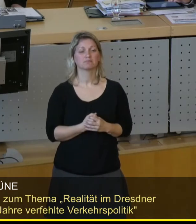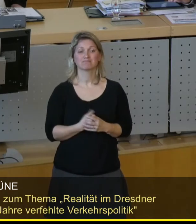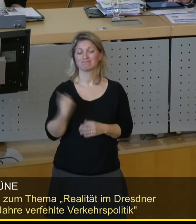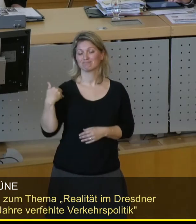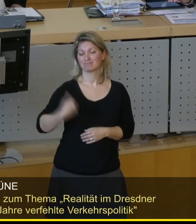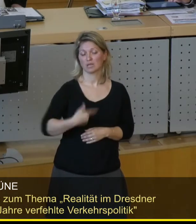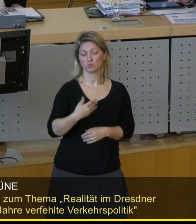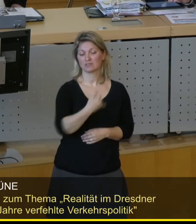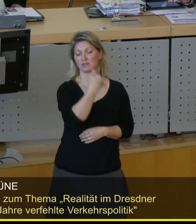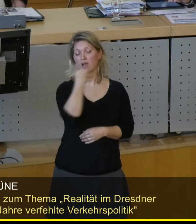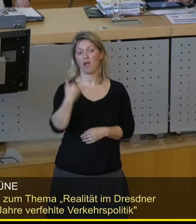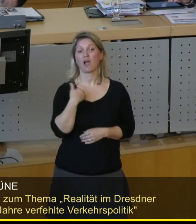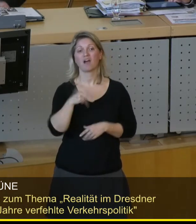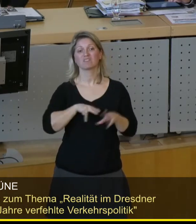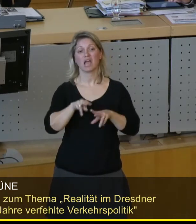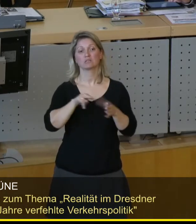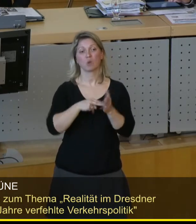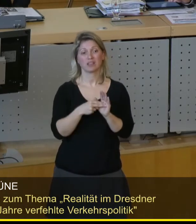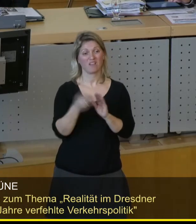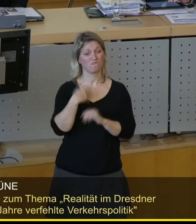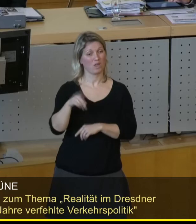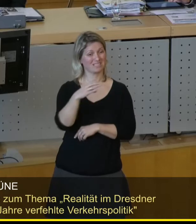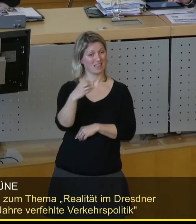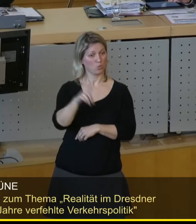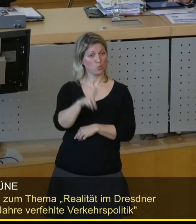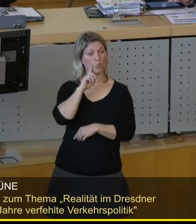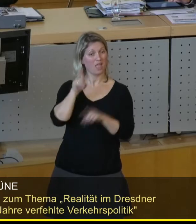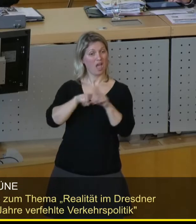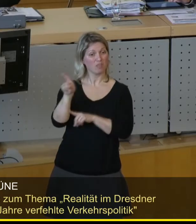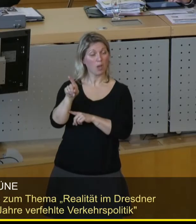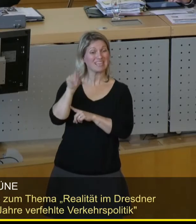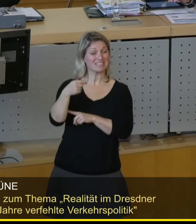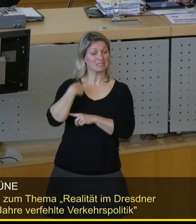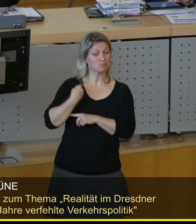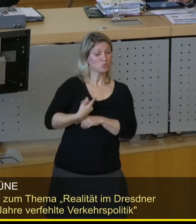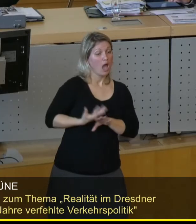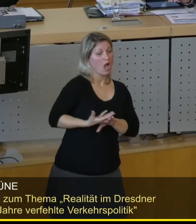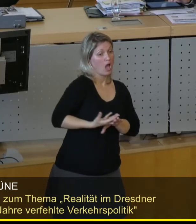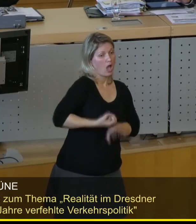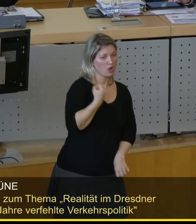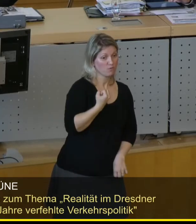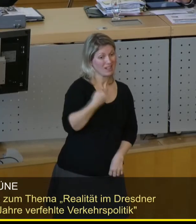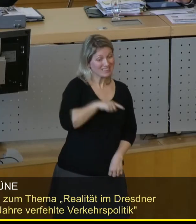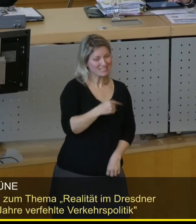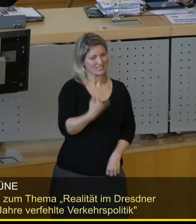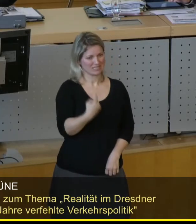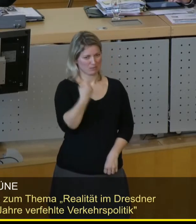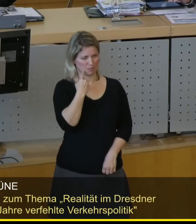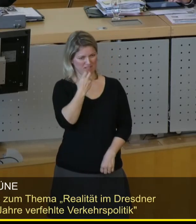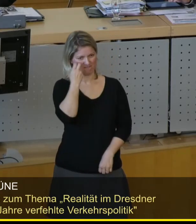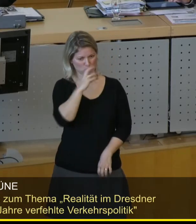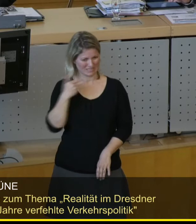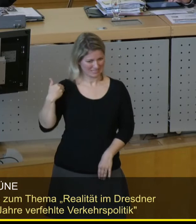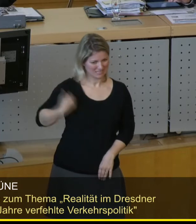Jahren verfehlter Verkehrspolitik von FDP und CDU jetzt erst mal aufholen müssen. Das ist doch das, was wir gerade machen. Und das versuchen wir seit